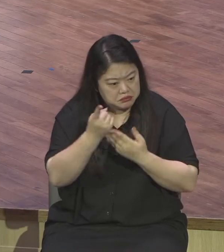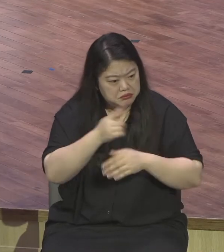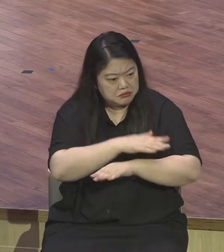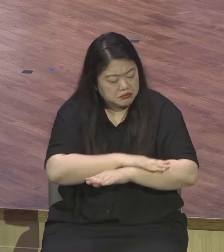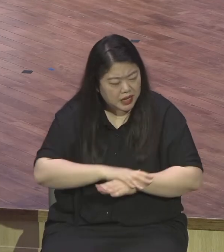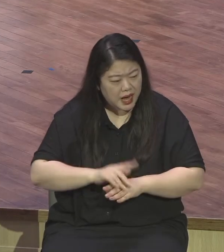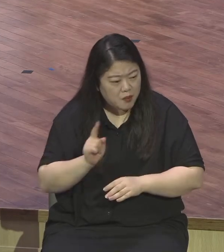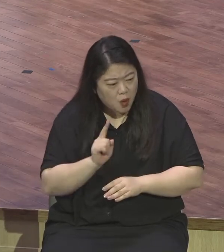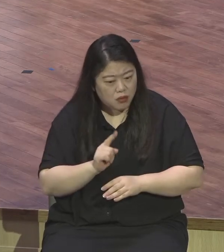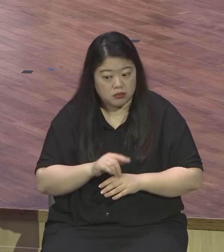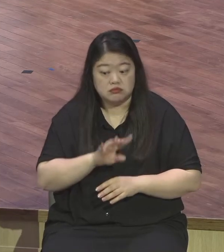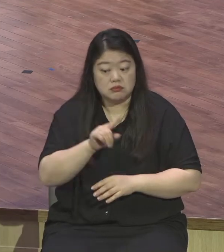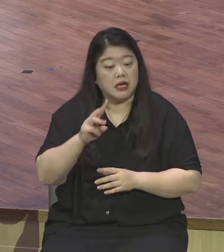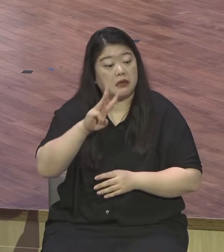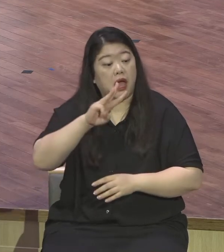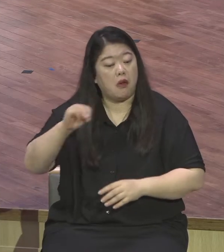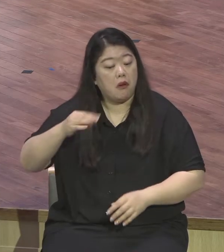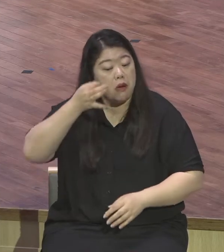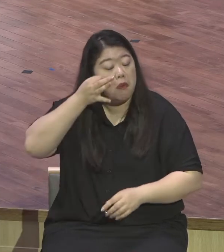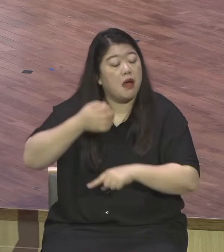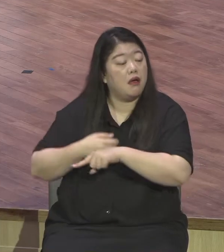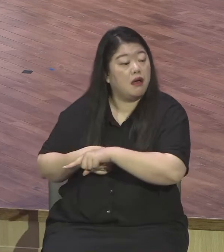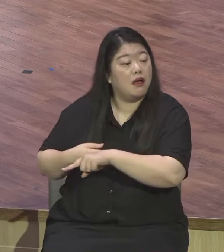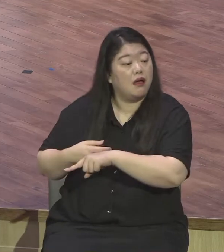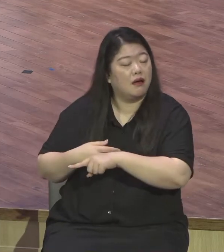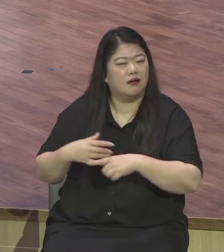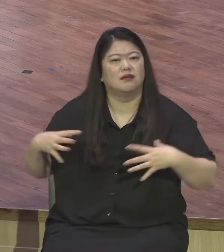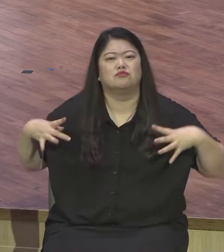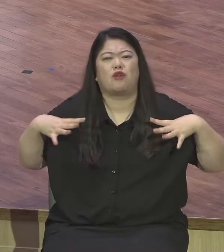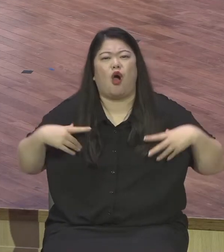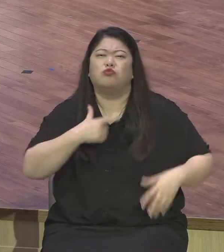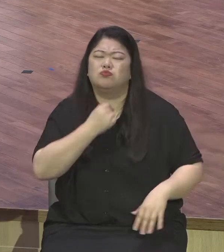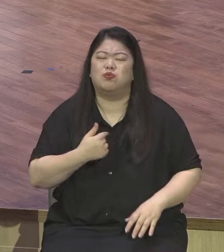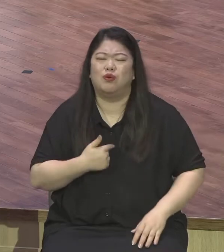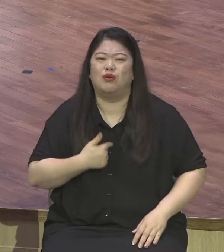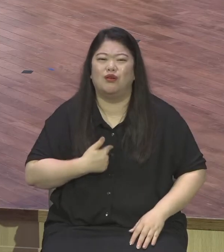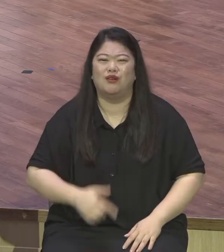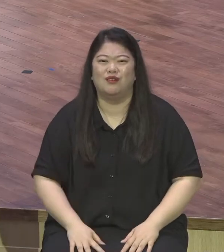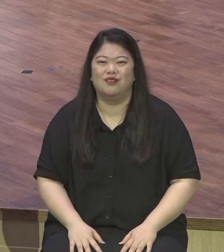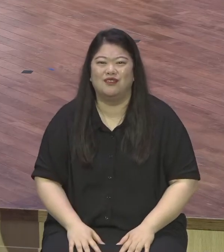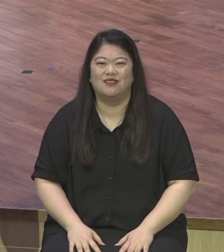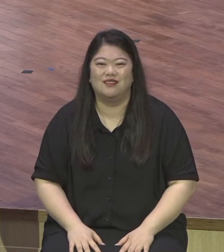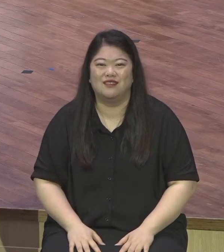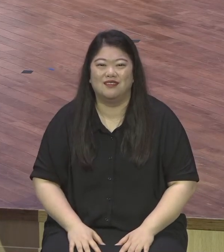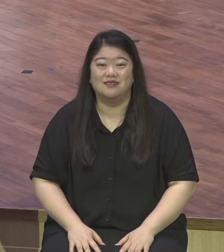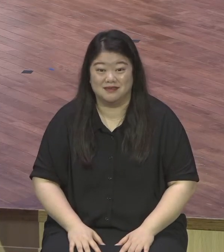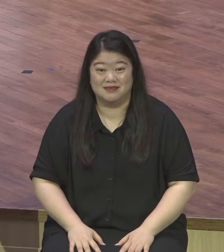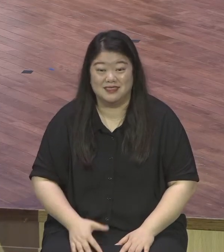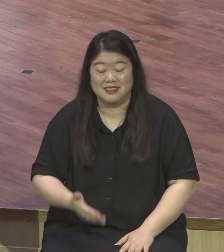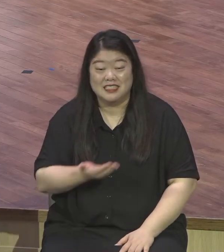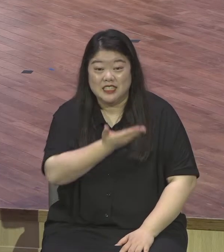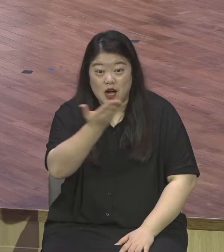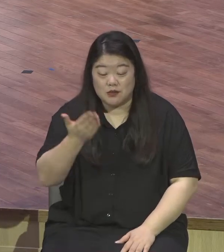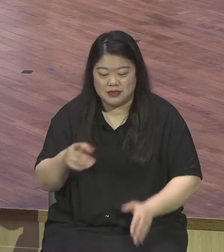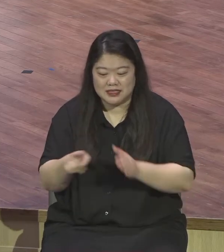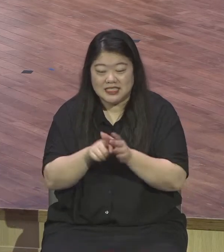모델 아멘 이 일에 여러분이 있단 말이에요 여러분이 얼마나 감동된 삶을 신앙사를 해야 되겠어요